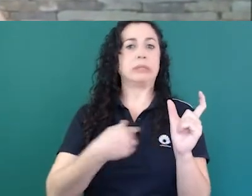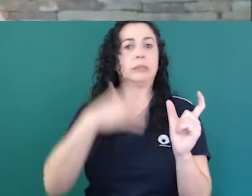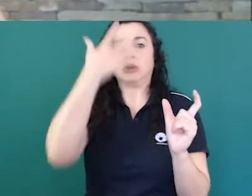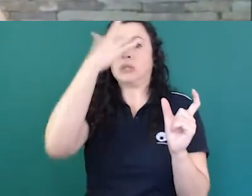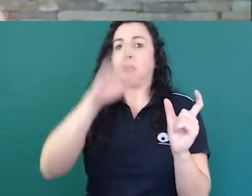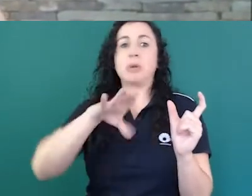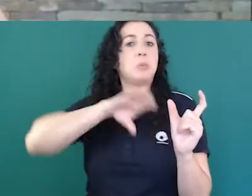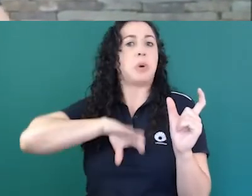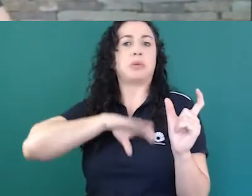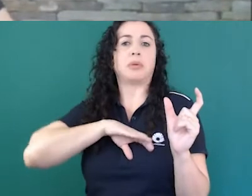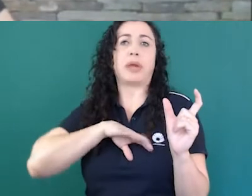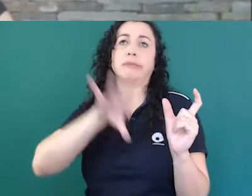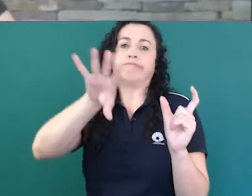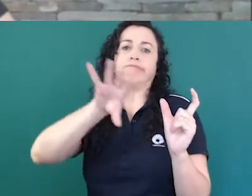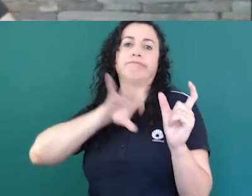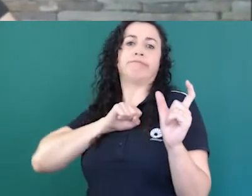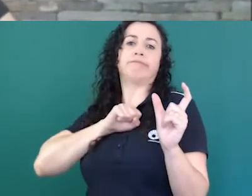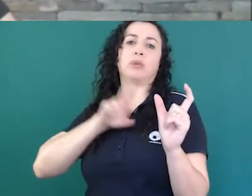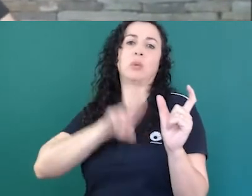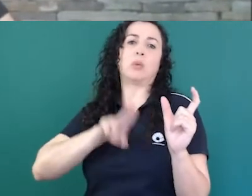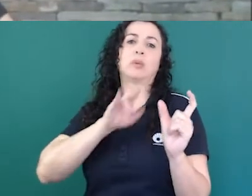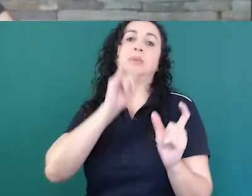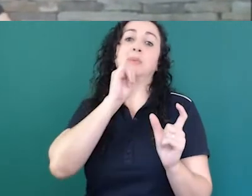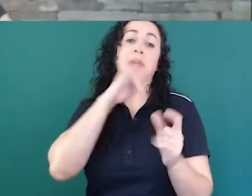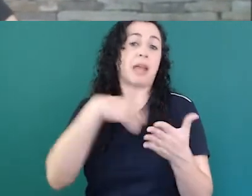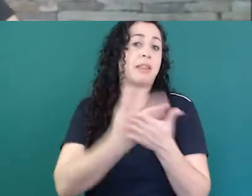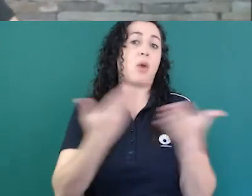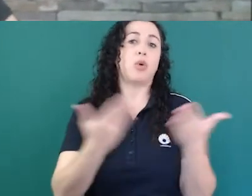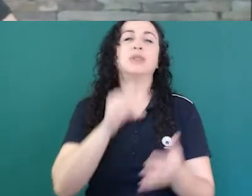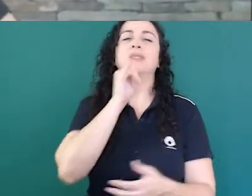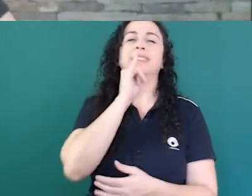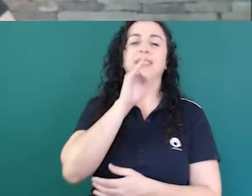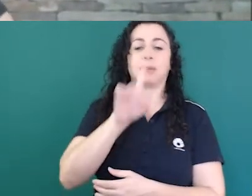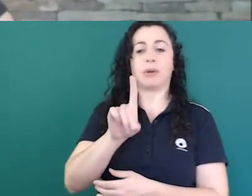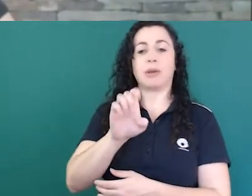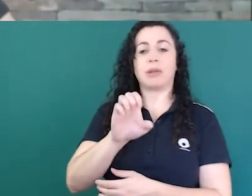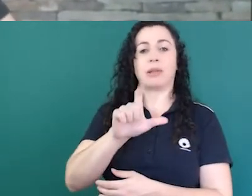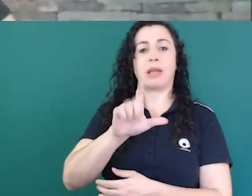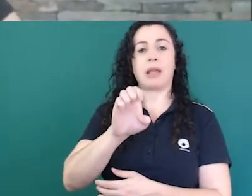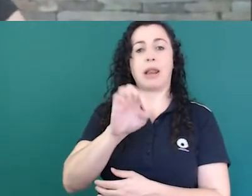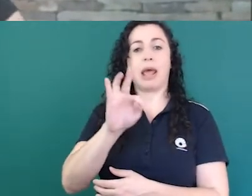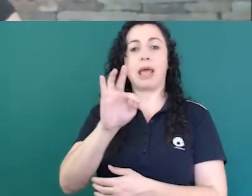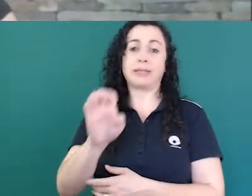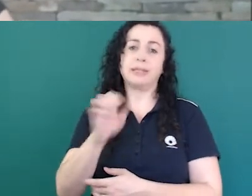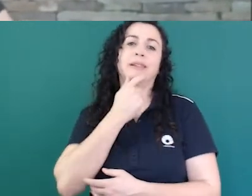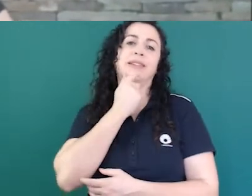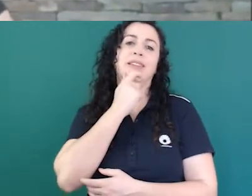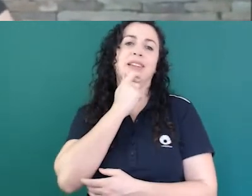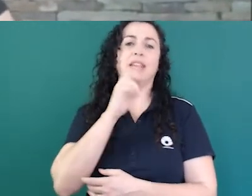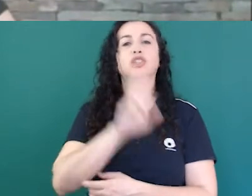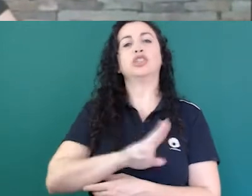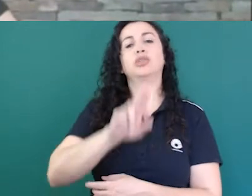e até hoje a gente usa deleta em vez de apaga mouse essas coisas